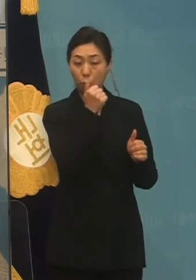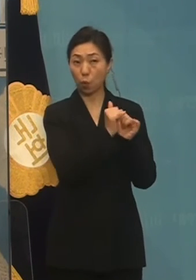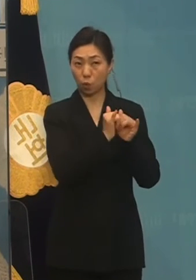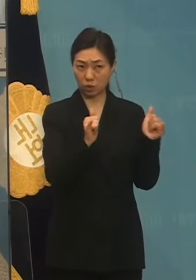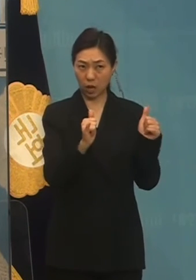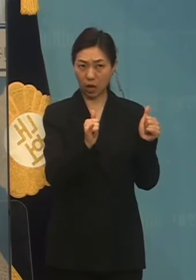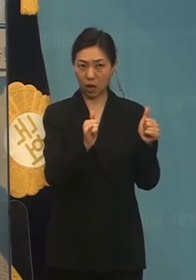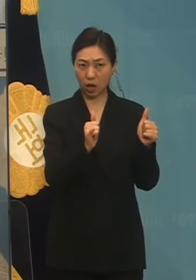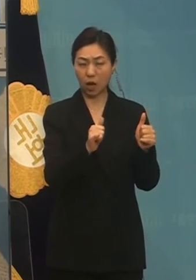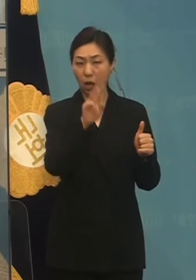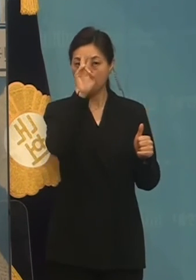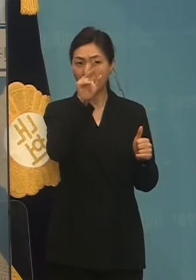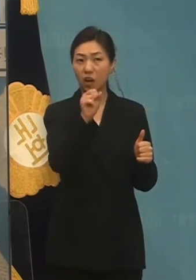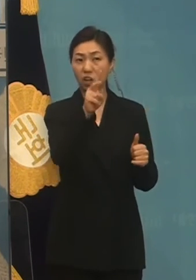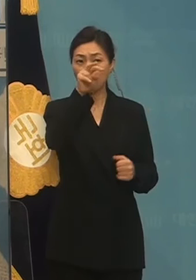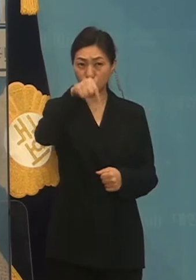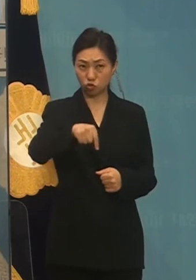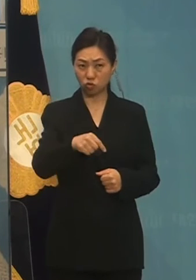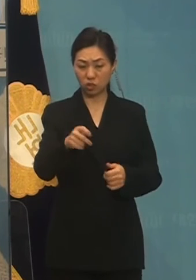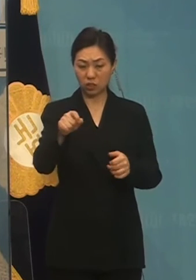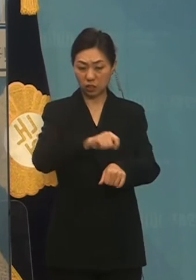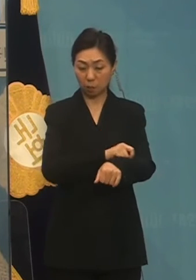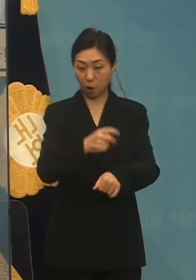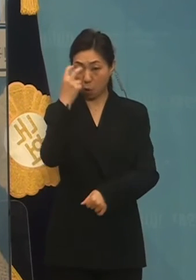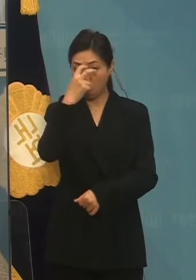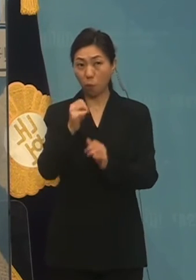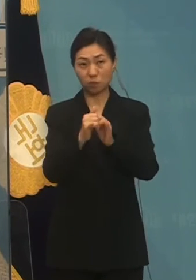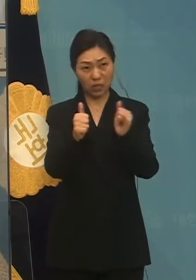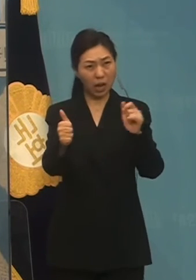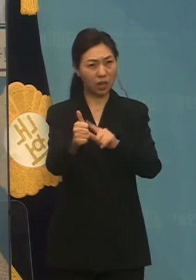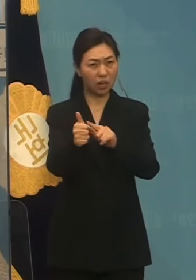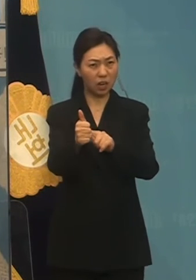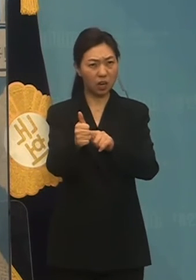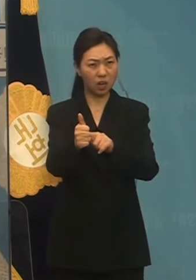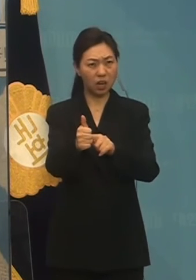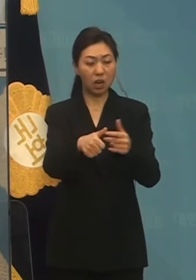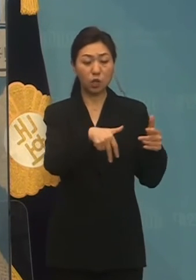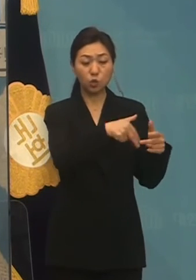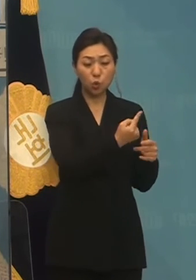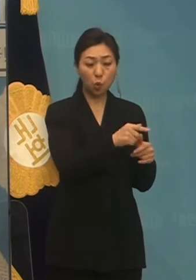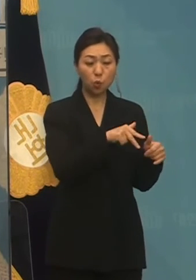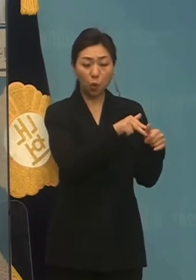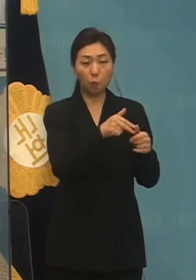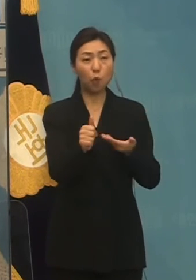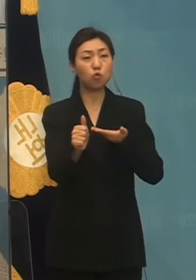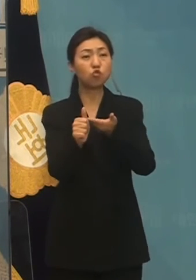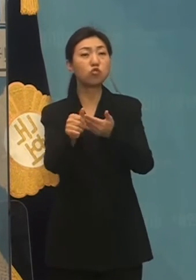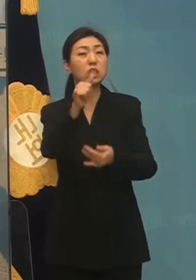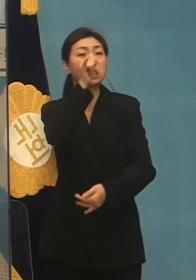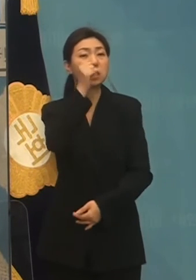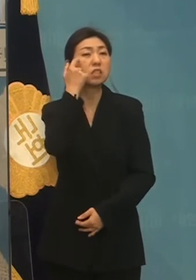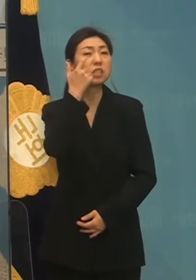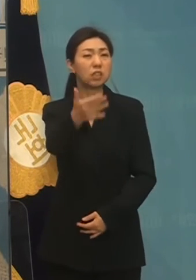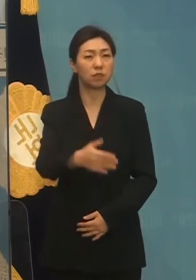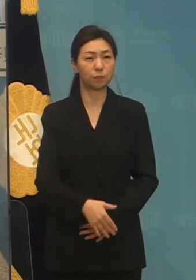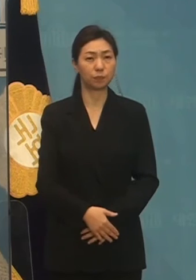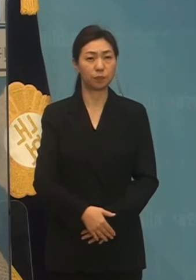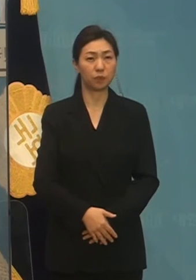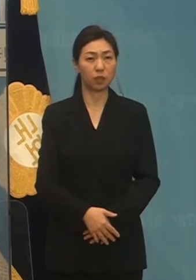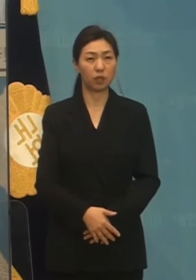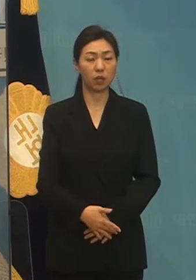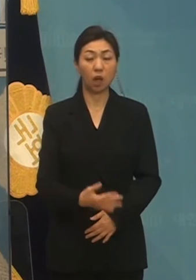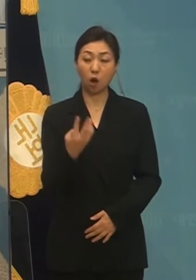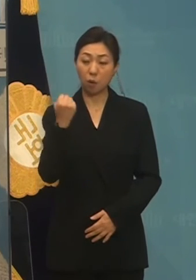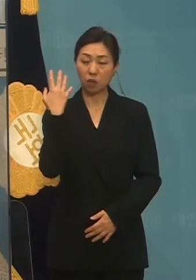박영수 특검에게 조모 씨의 수사 상황을 알려주었는지 부산저축은행 수사 당시 몇 십억 원의